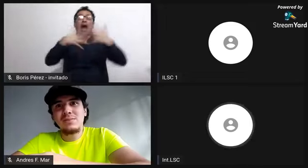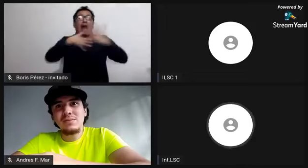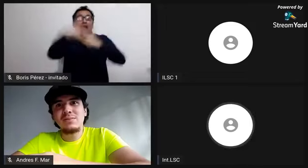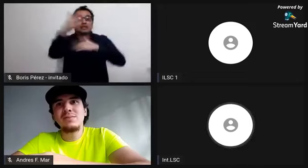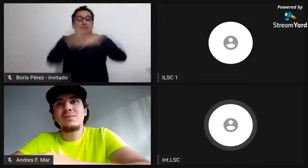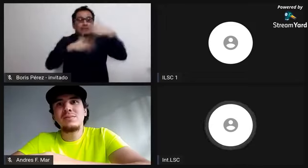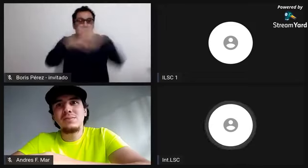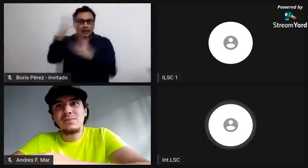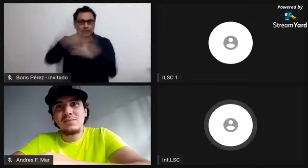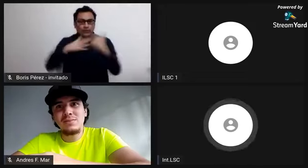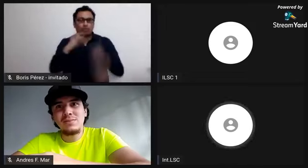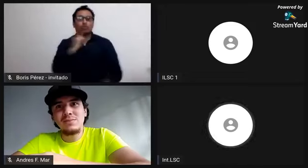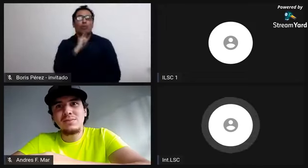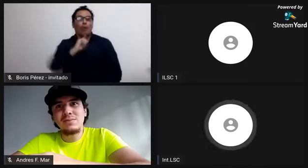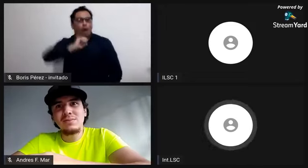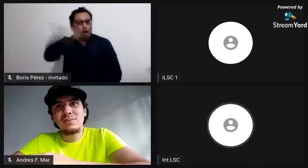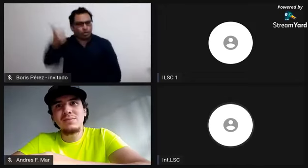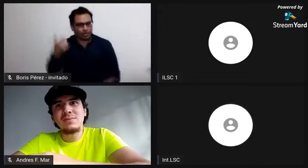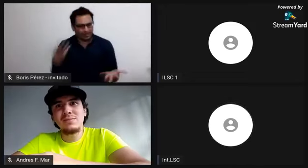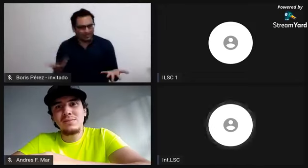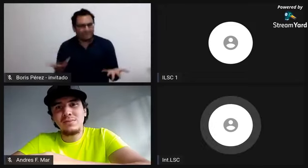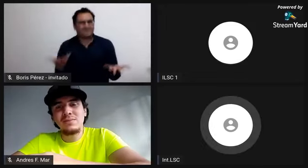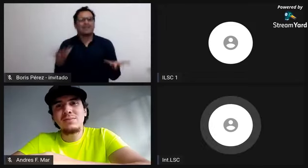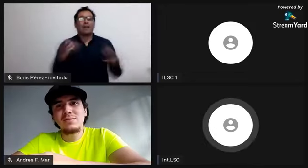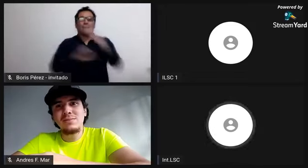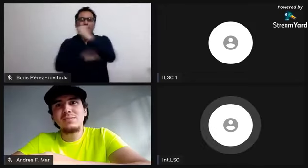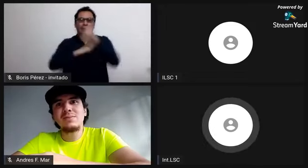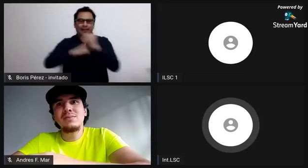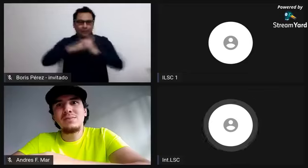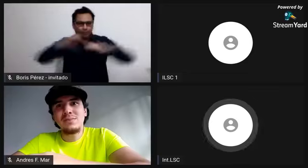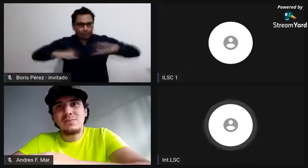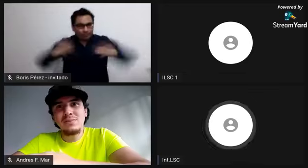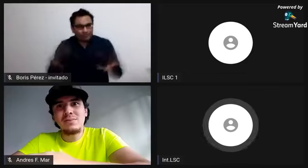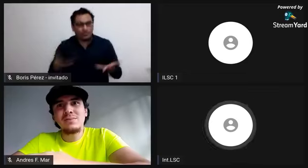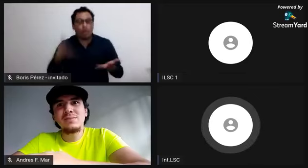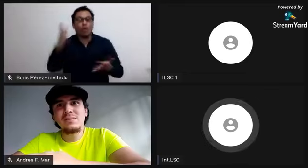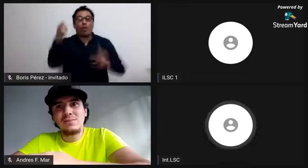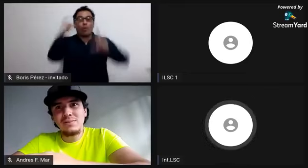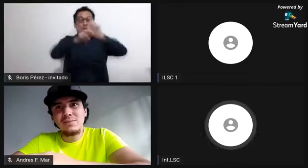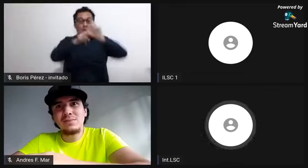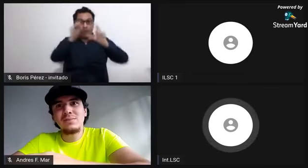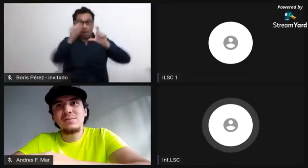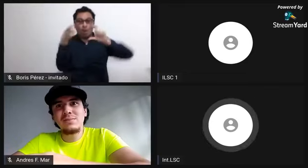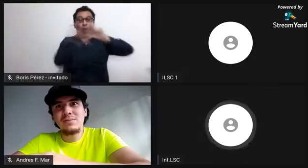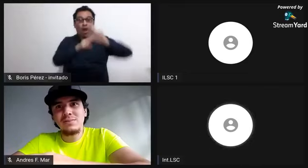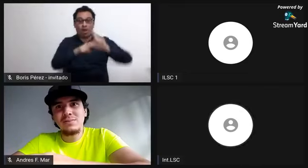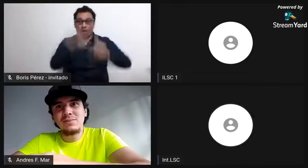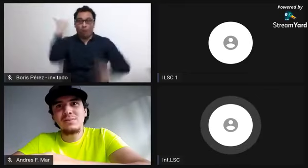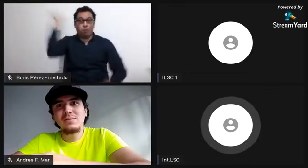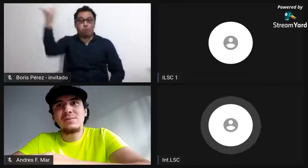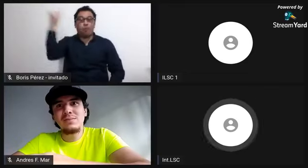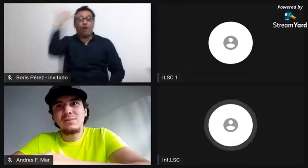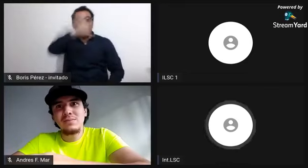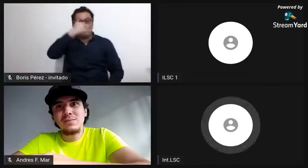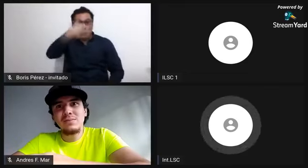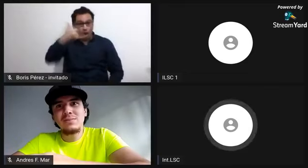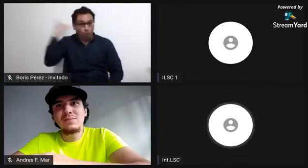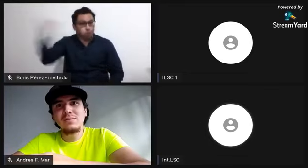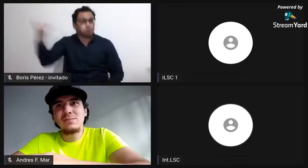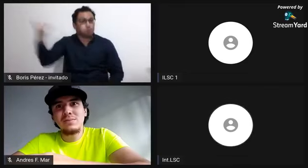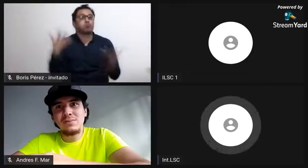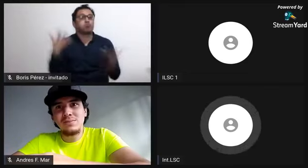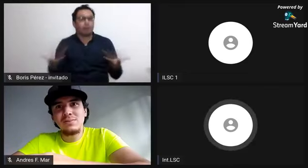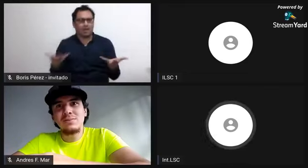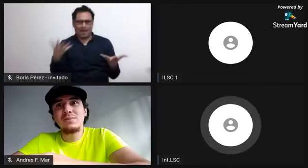también hay personas afrocolombianas que tienen, digamos, alguna tradición cultural